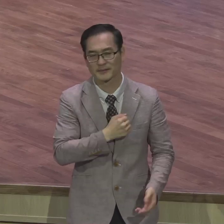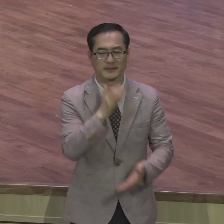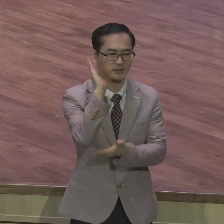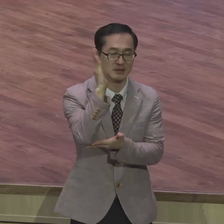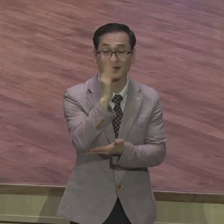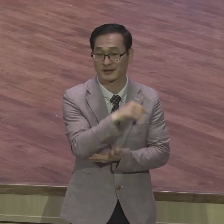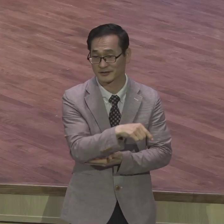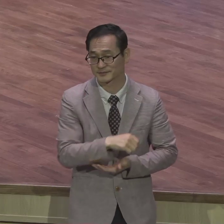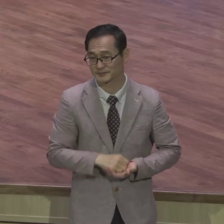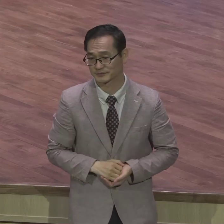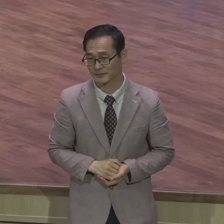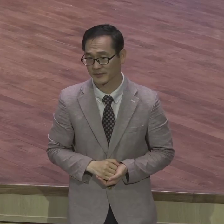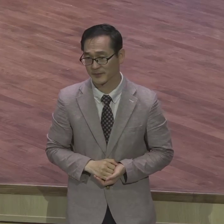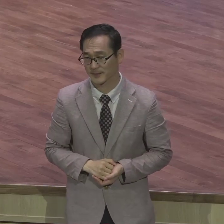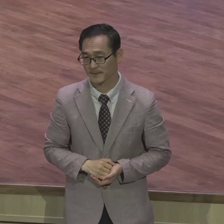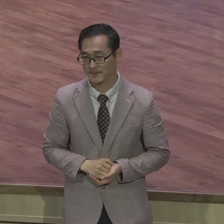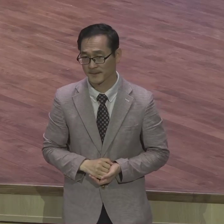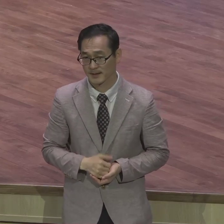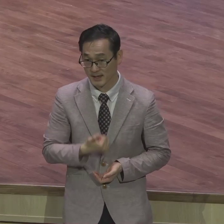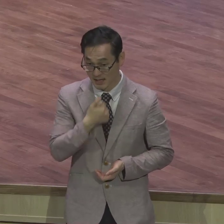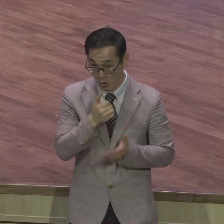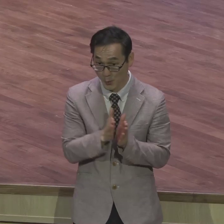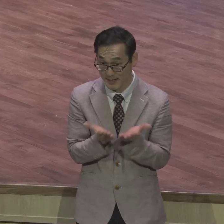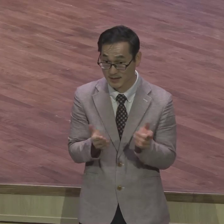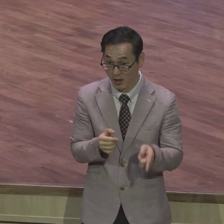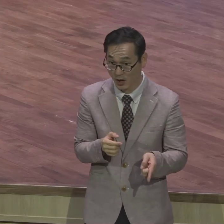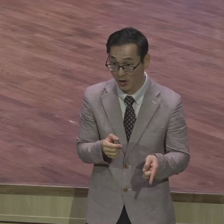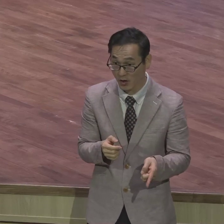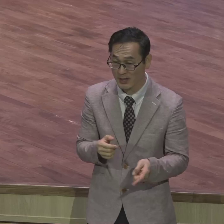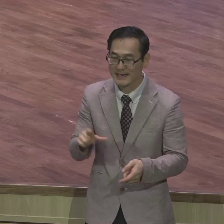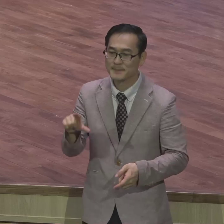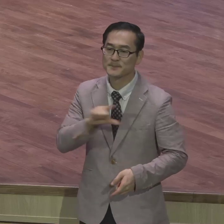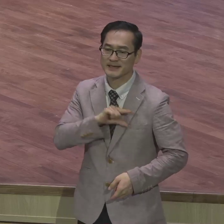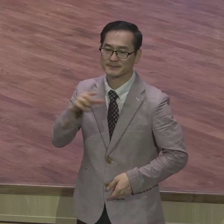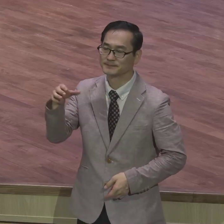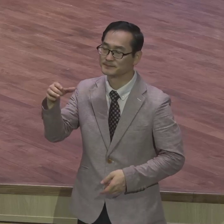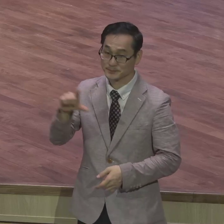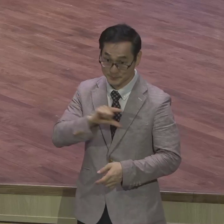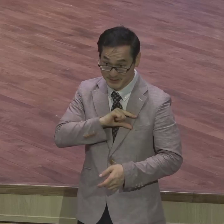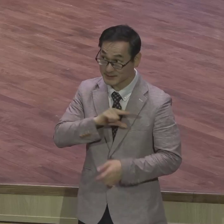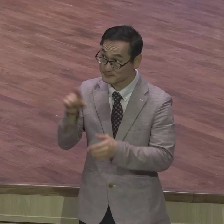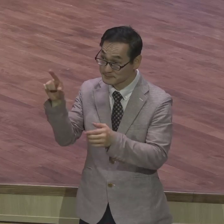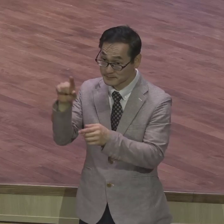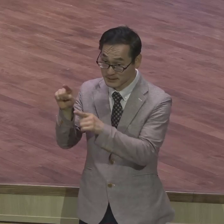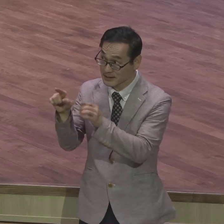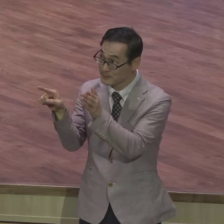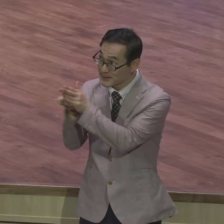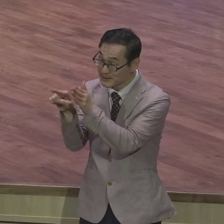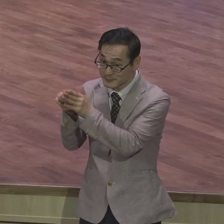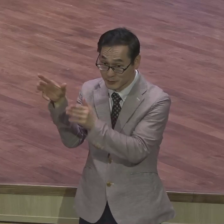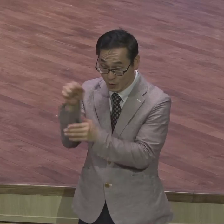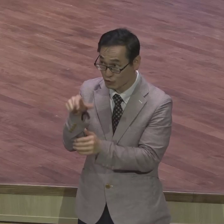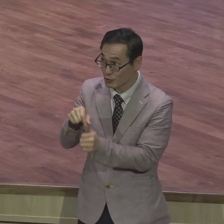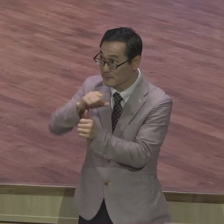전체 로마서 전체 강조 이신칭의 믿음으로 구원한다 영계자 성도는